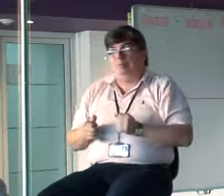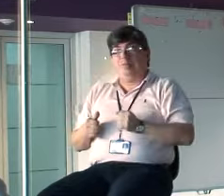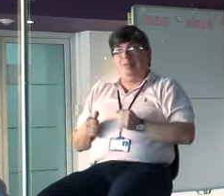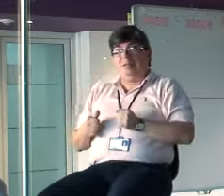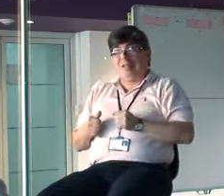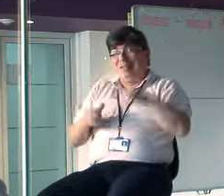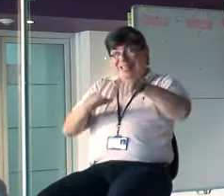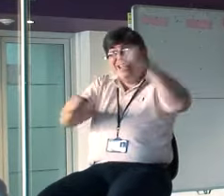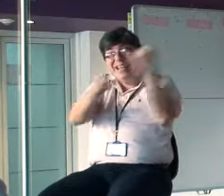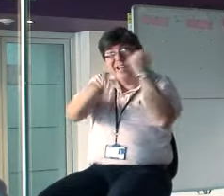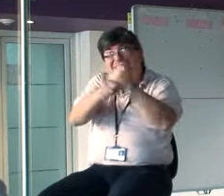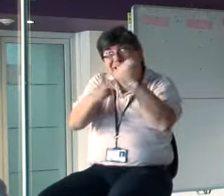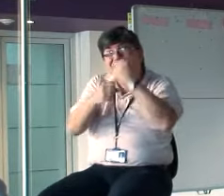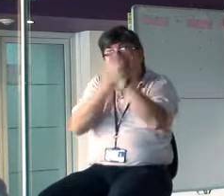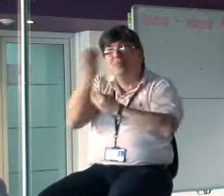Este trabajo se hace en grupo.